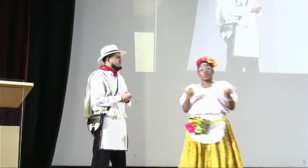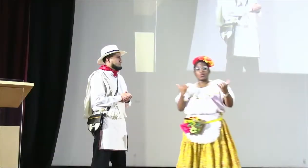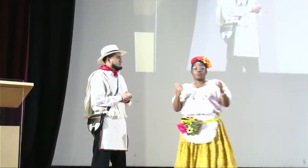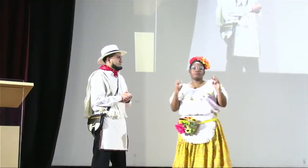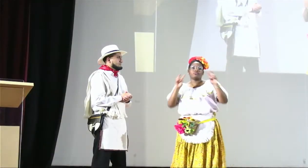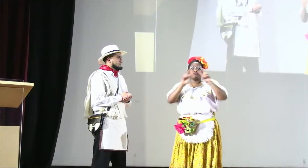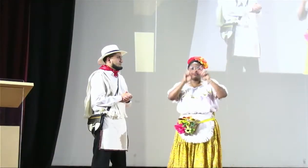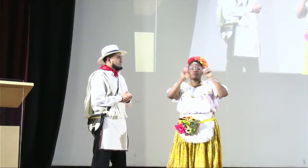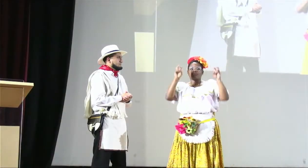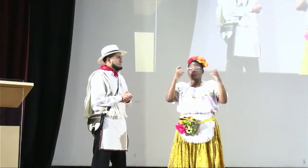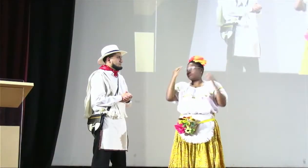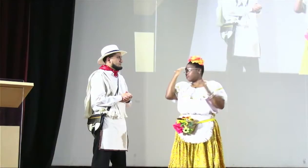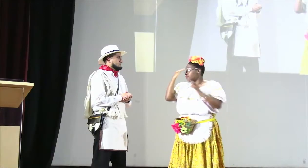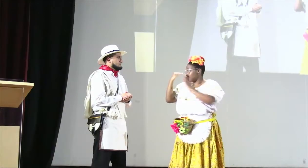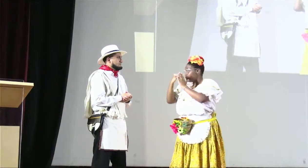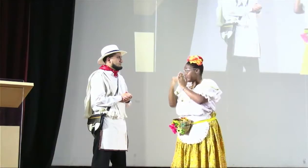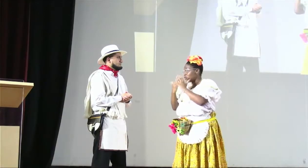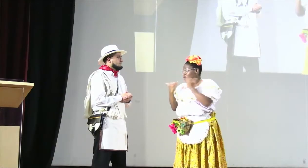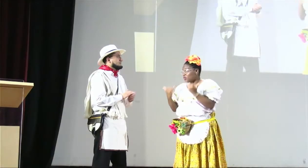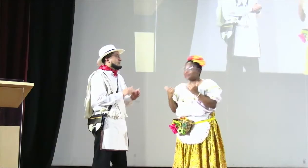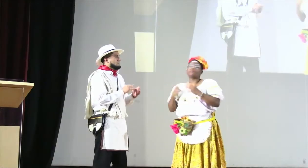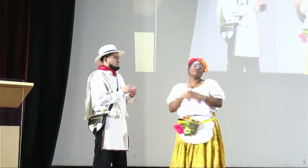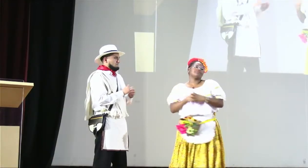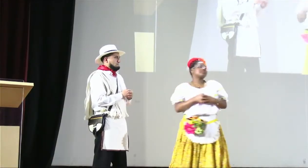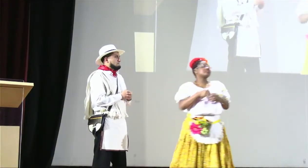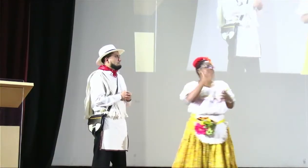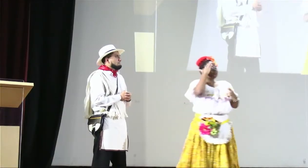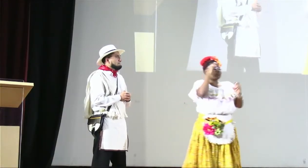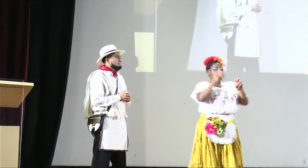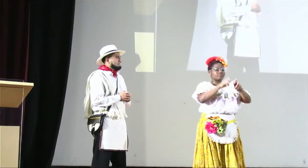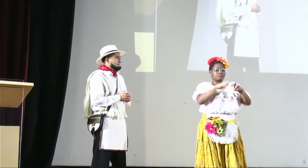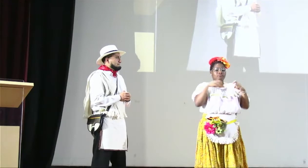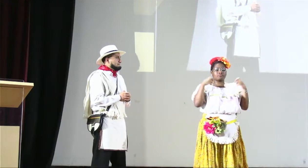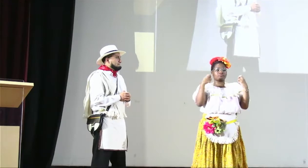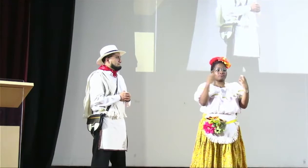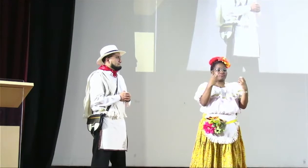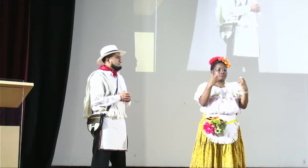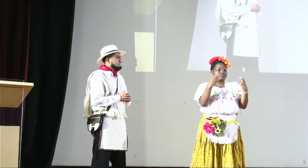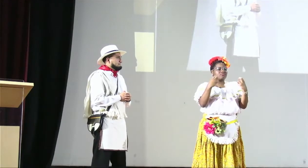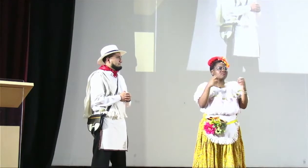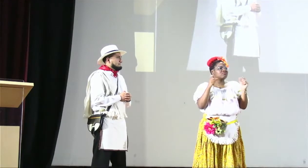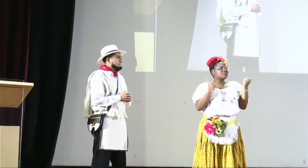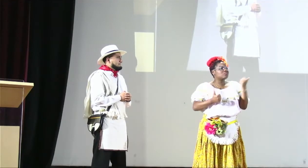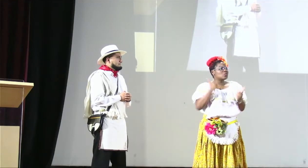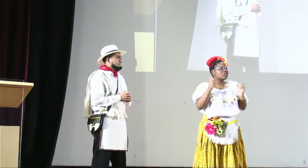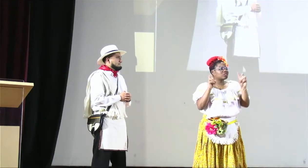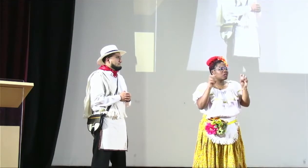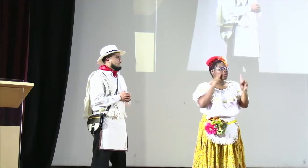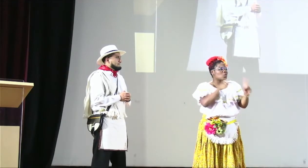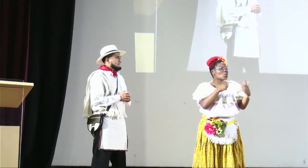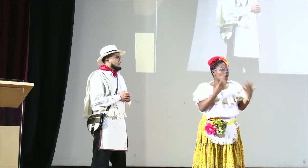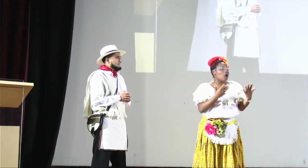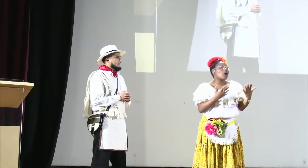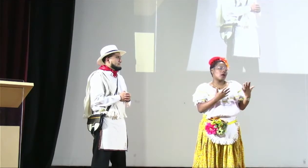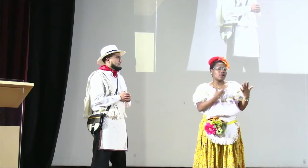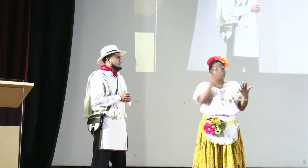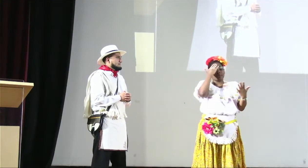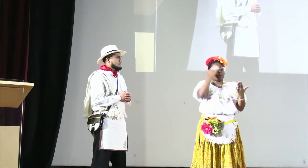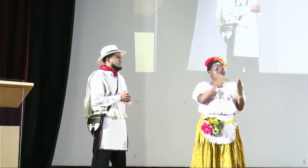Y ahora, pues seguimos con el programa, ¿verdad? Seguimos con nuestro panel. En nuestro panel de qué se trata, sobre la